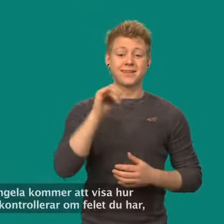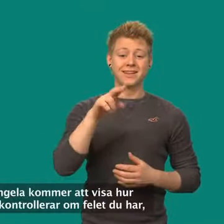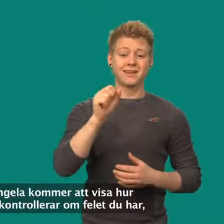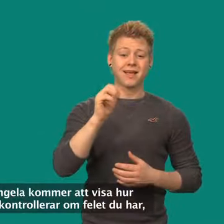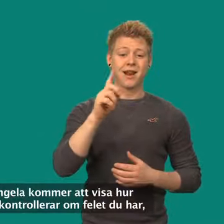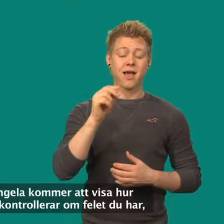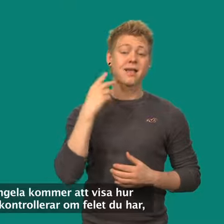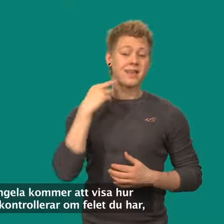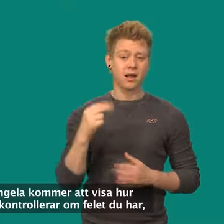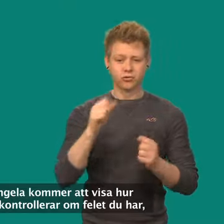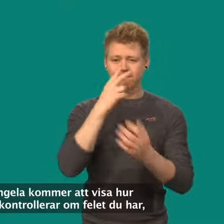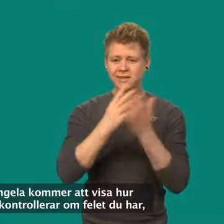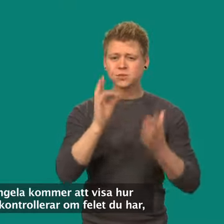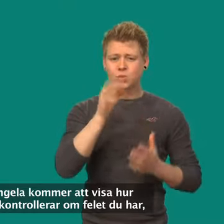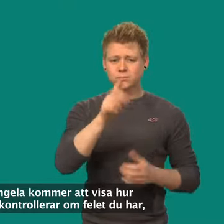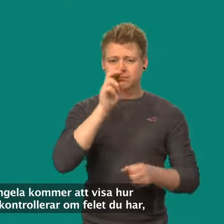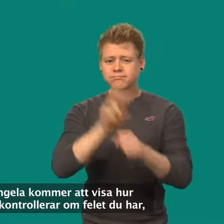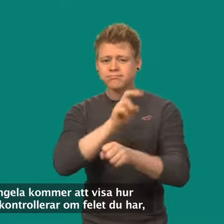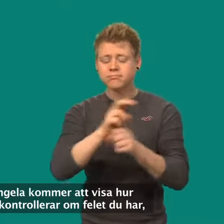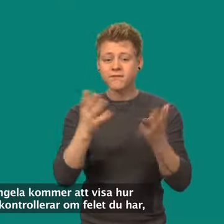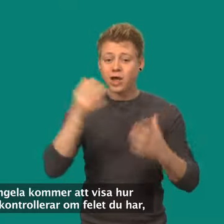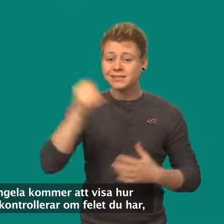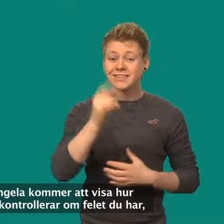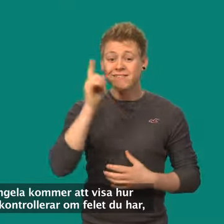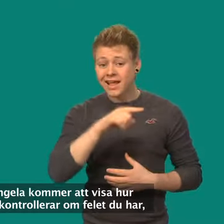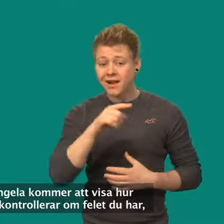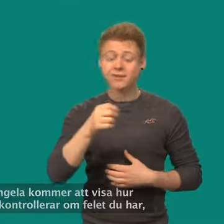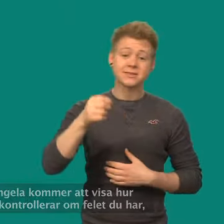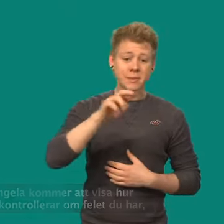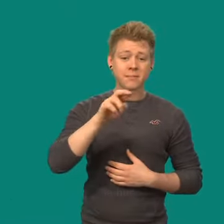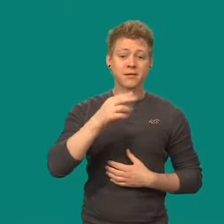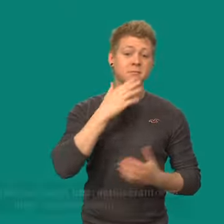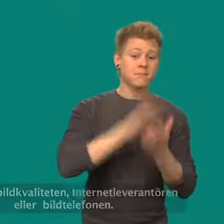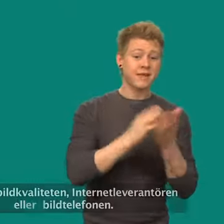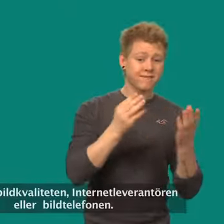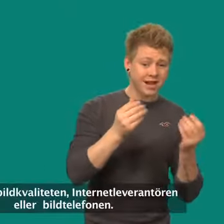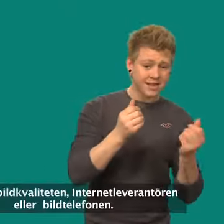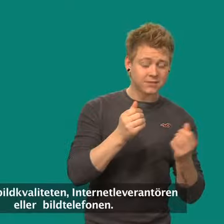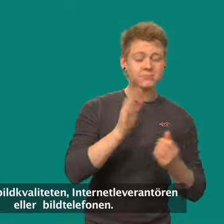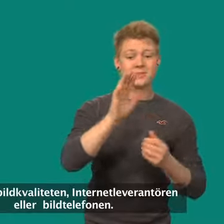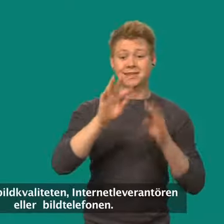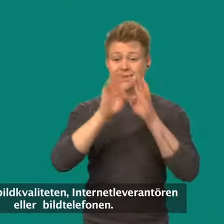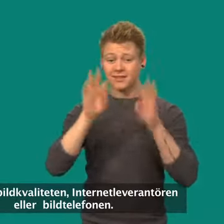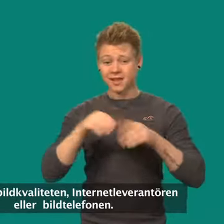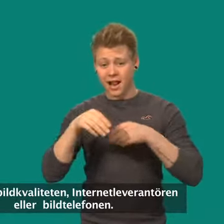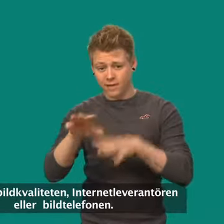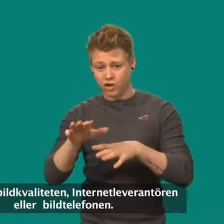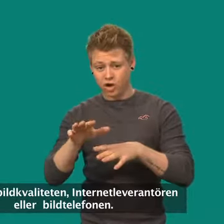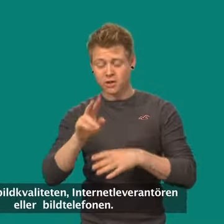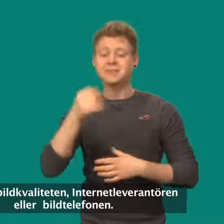Ingela kommer att visa hur du kontrollerar om felet som du har faktiskt beror på bildkvaliteten, internetleveratörerna eller på